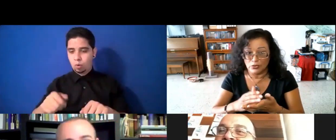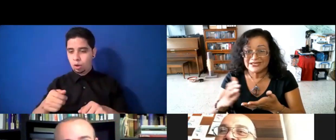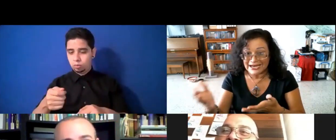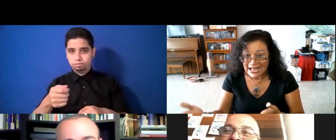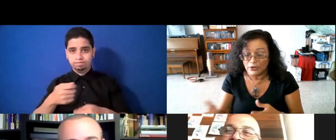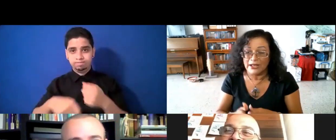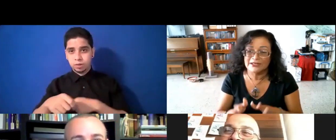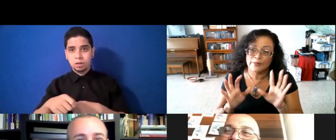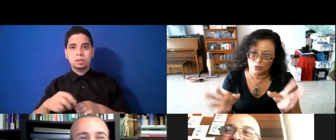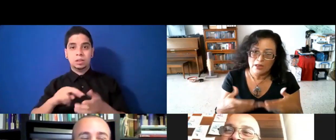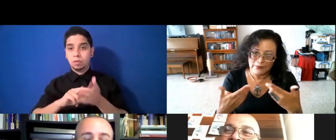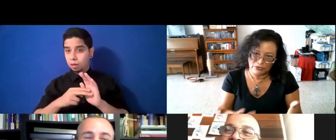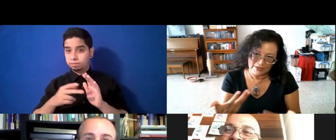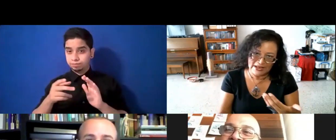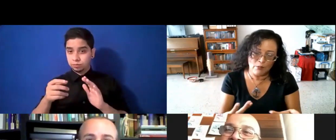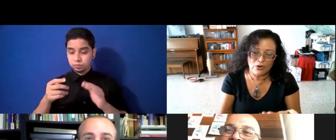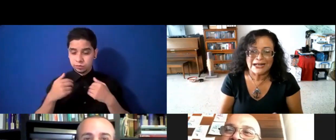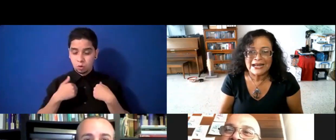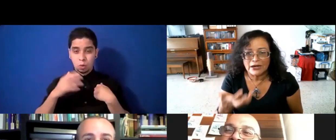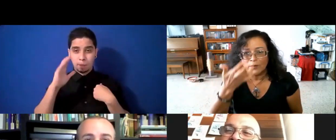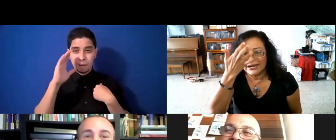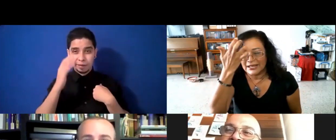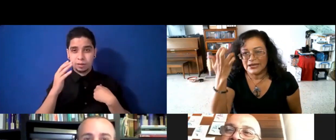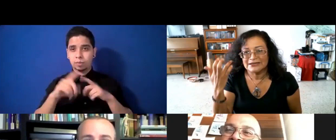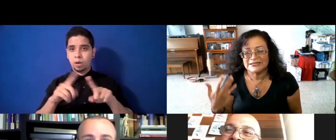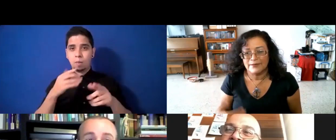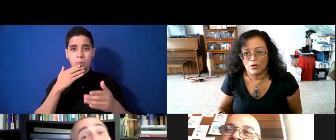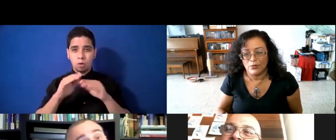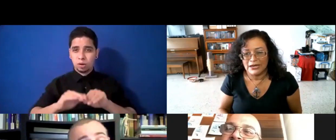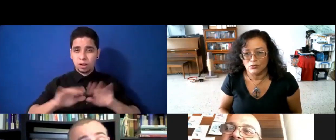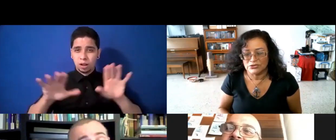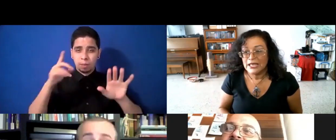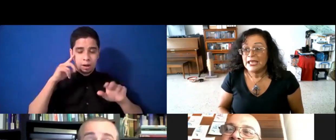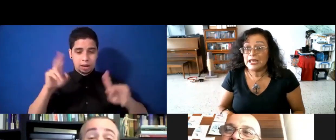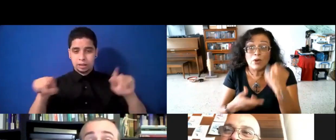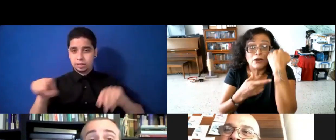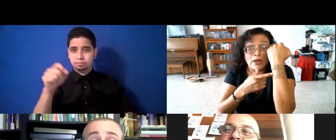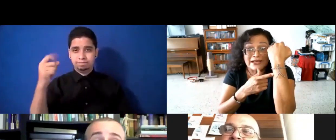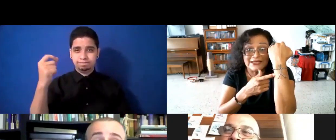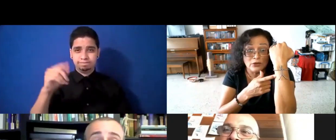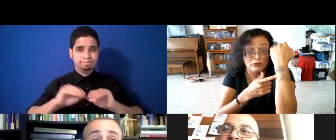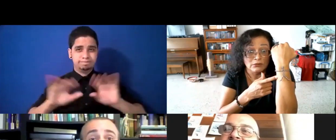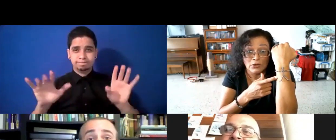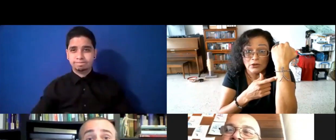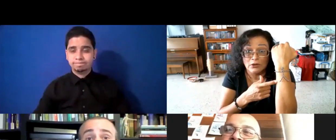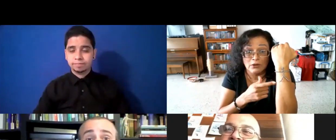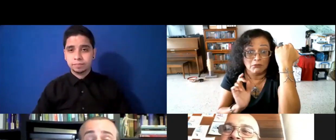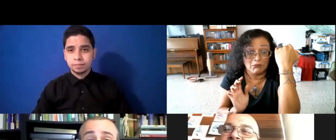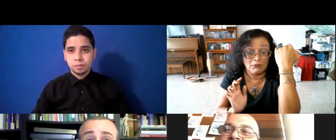cercano a eso. Pero siempre es bueno aclararlo para que se sepa cómo es la cosa. Exacto. Porque tú dices que las fotos son